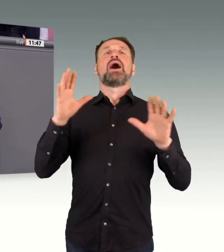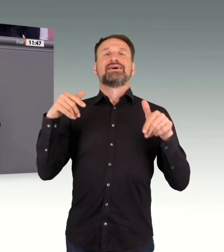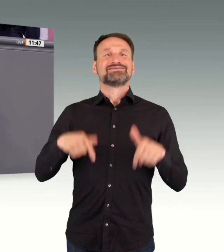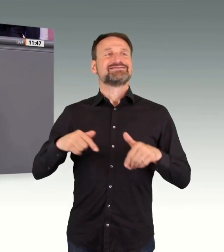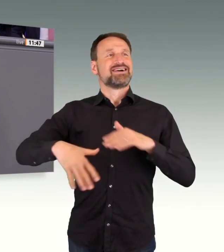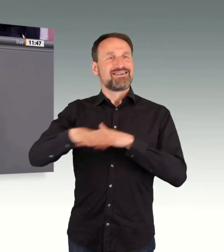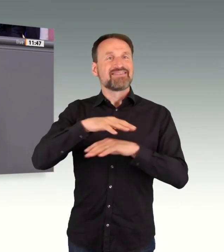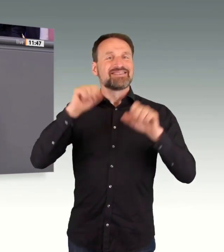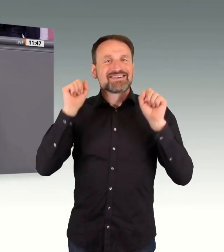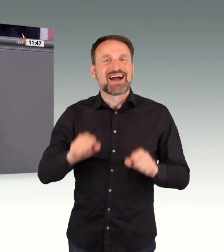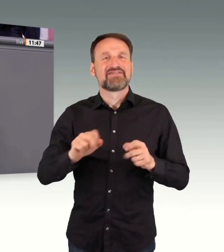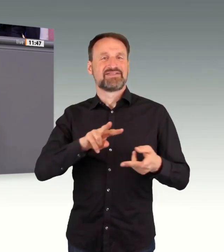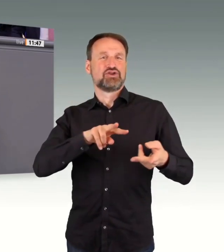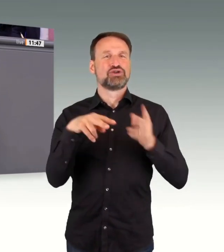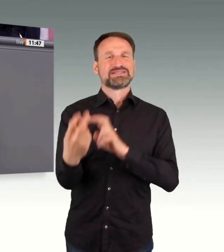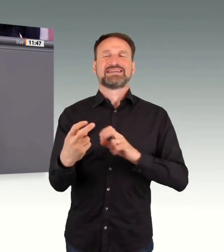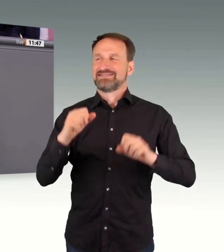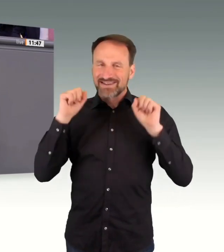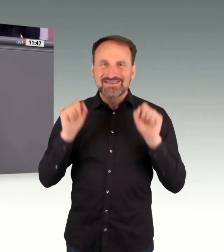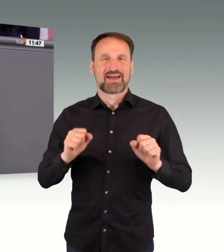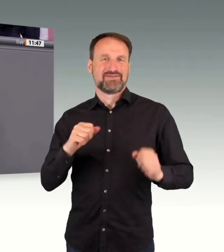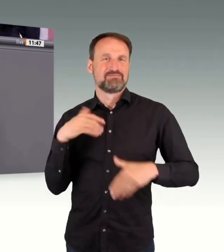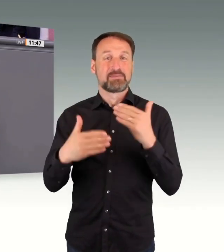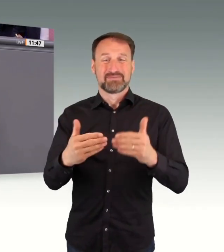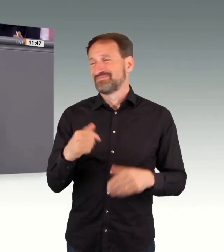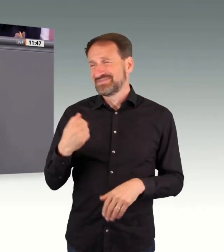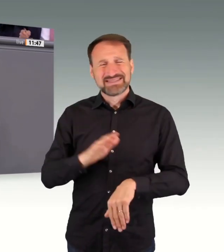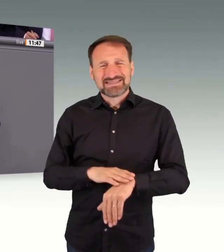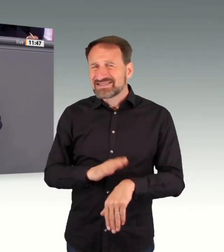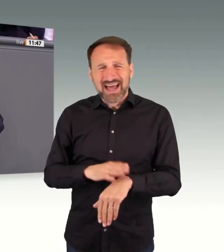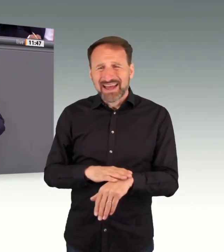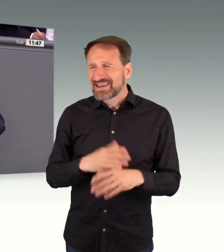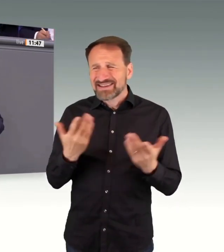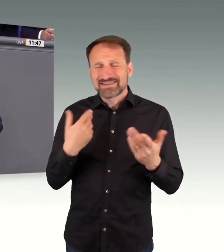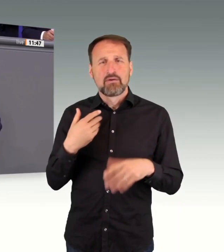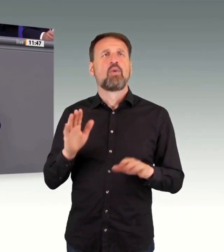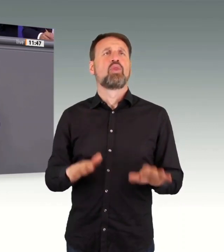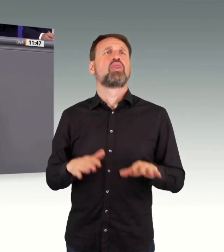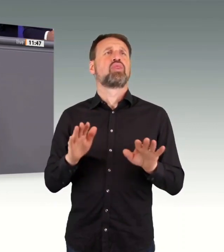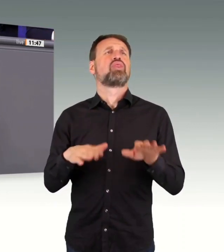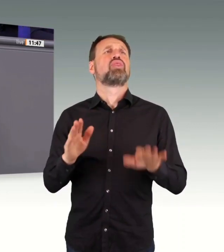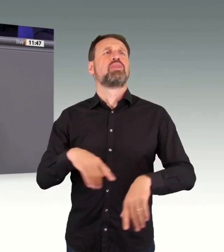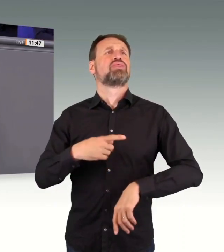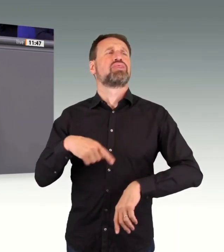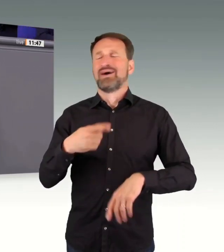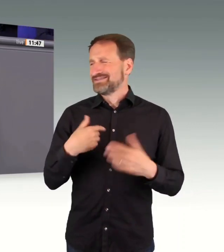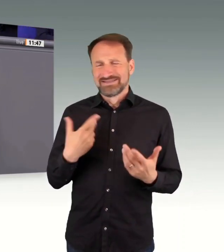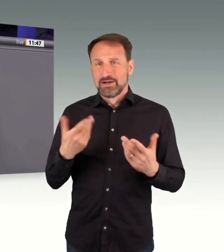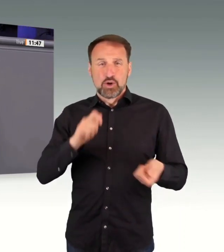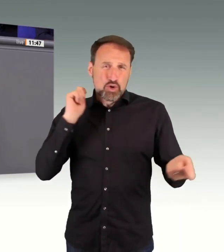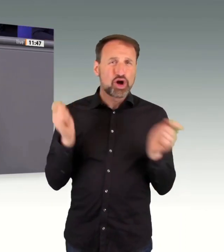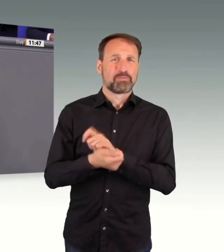werden kann. Es ist keine Zeit mehr zu verlieren, wenn wir diesen Umbau in unserer Gesellschaft, in unserem